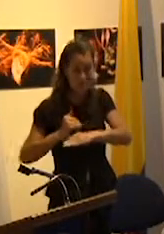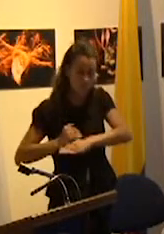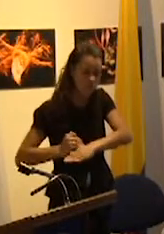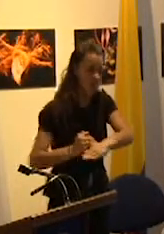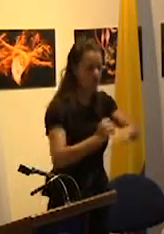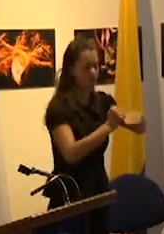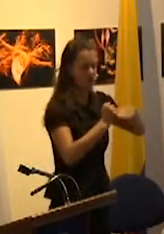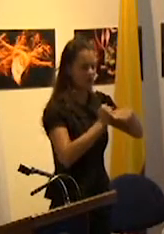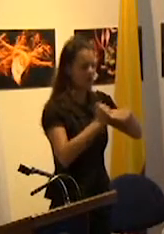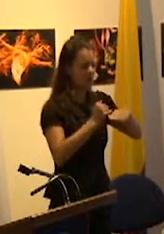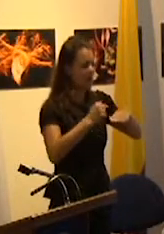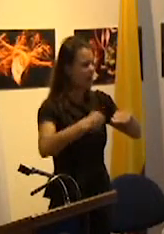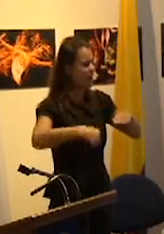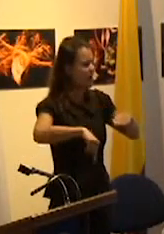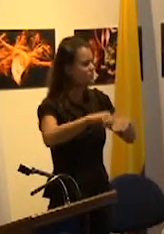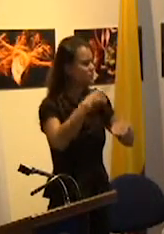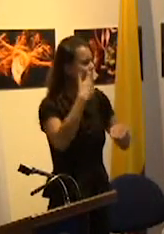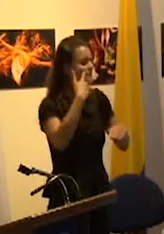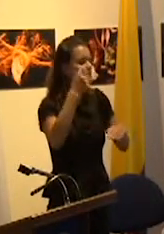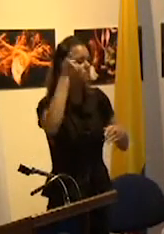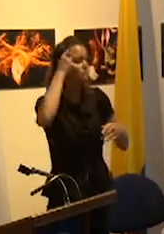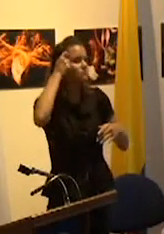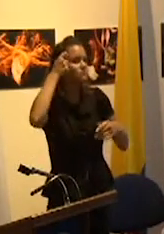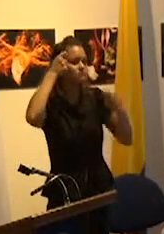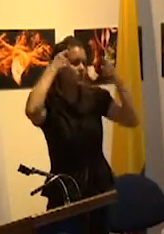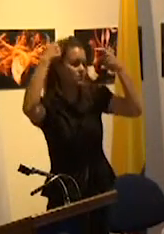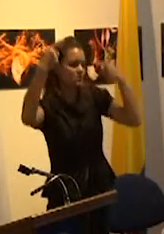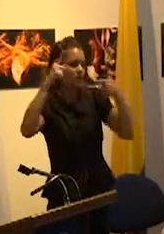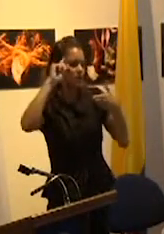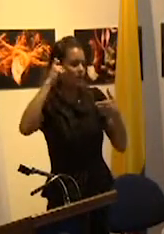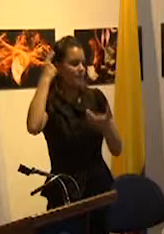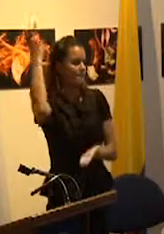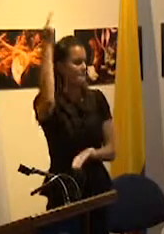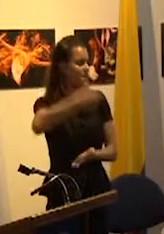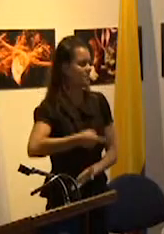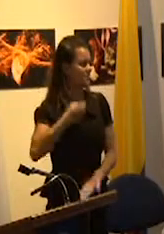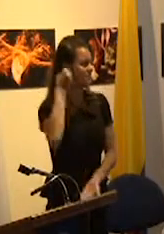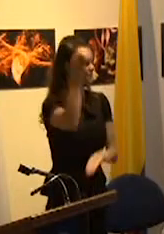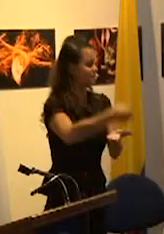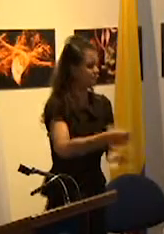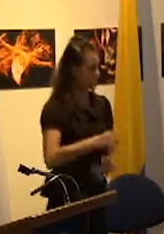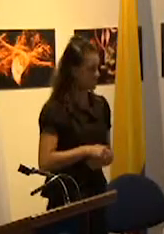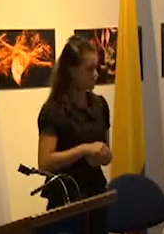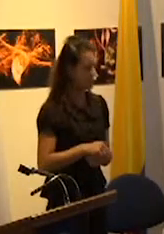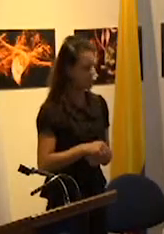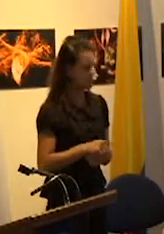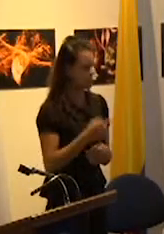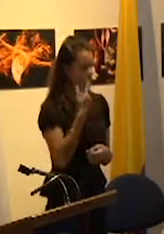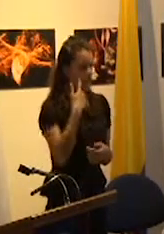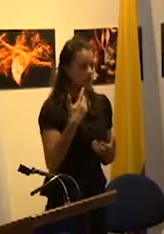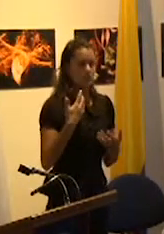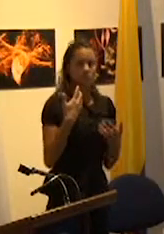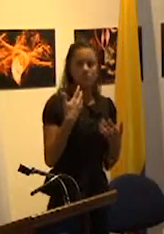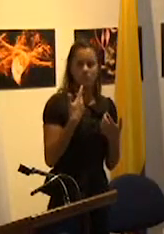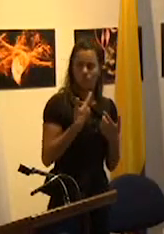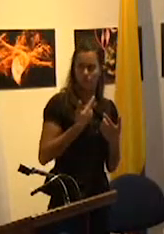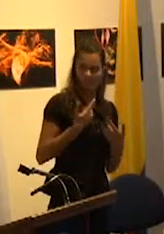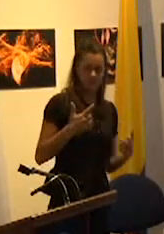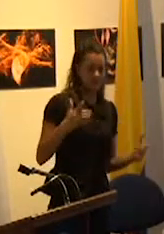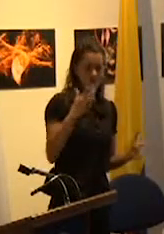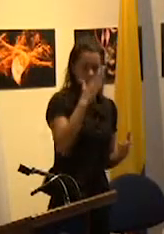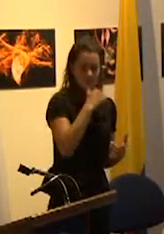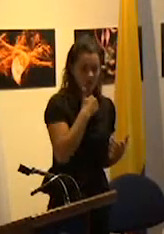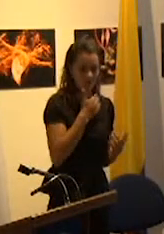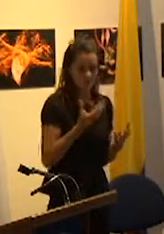fue vista como una imposición estatal autoritaria que coartaba las libertades de grupos